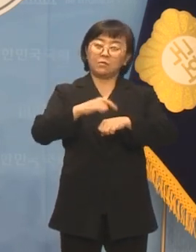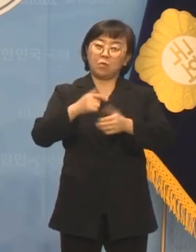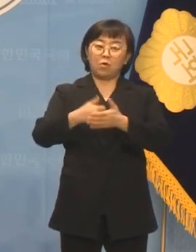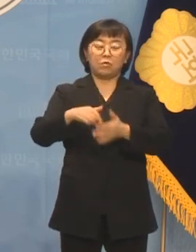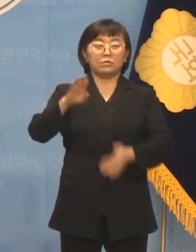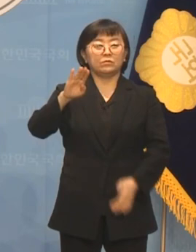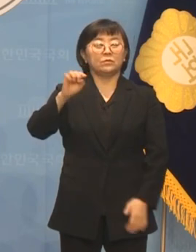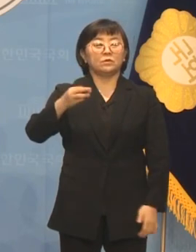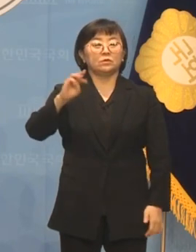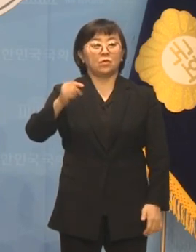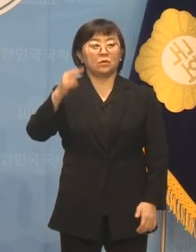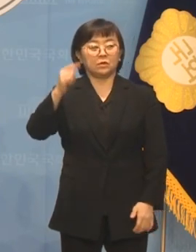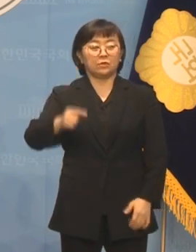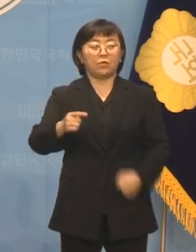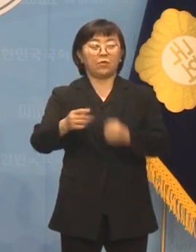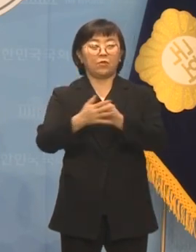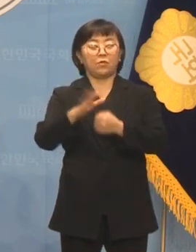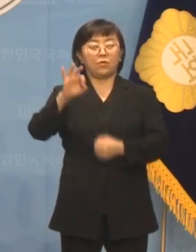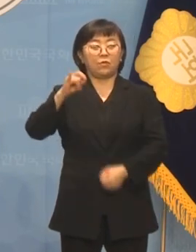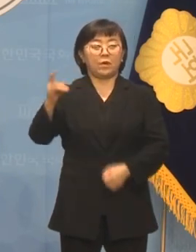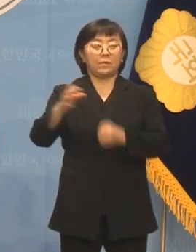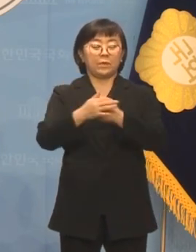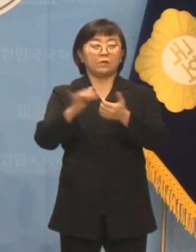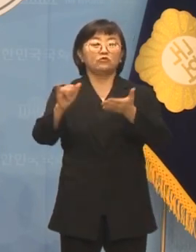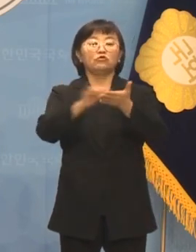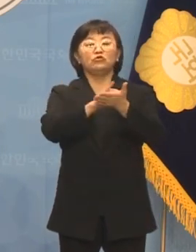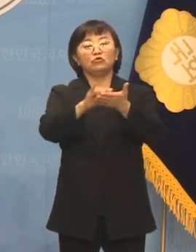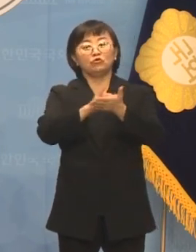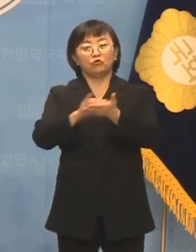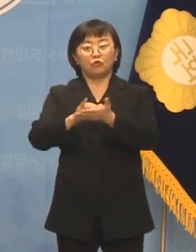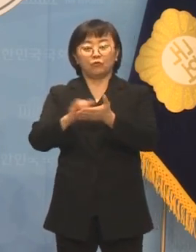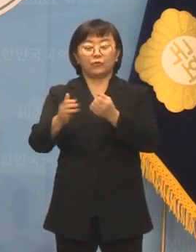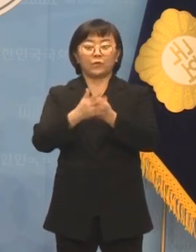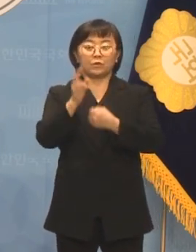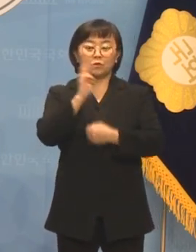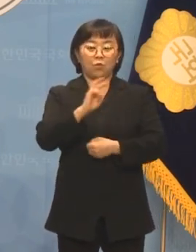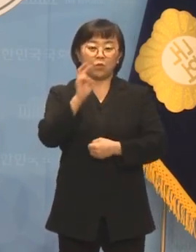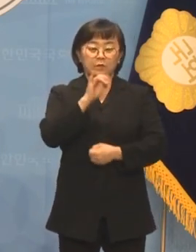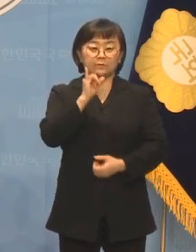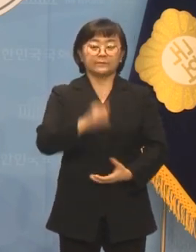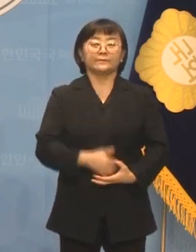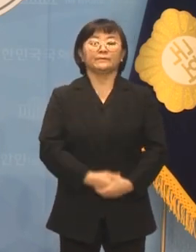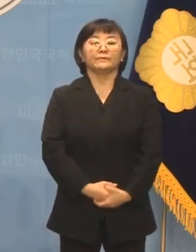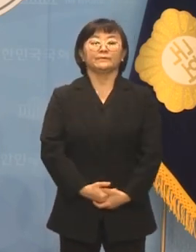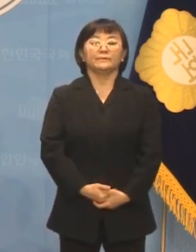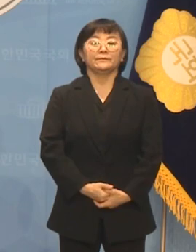브로드웨이, 프랭크 시나트라의 뉴욕 뉴욕, 노래 등이 있습니다.